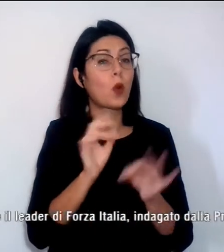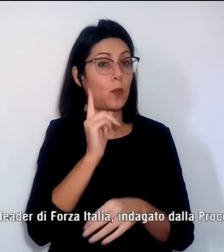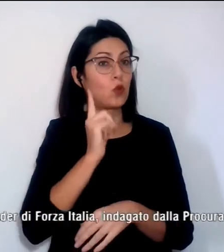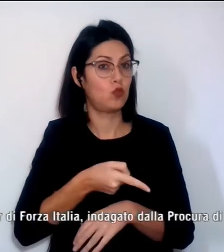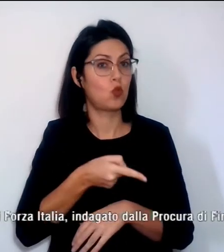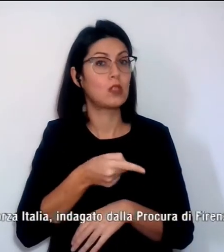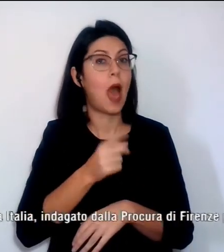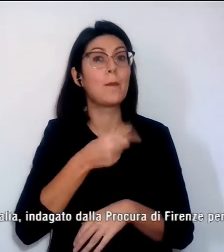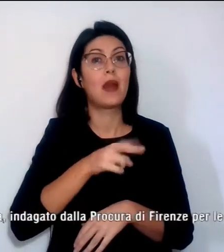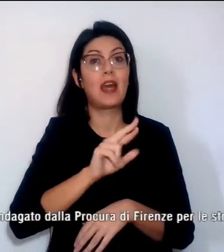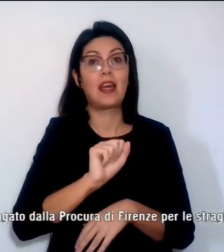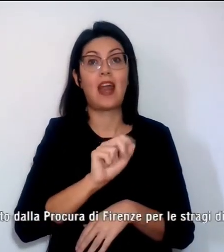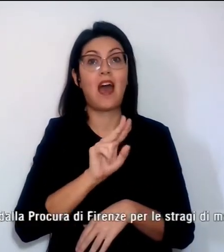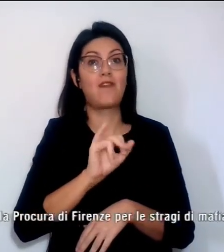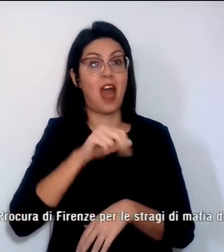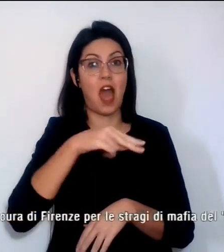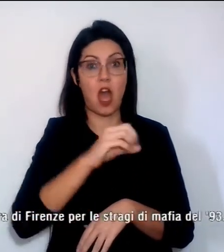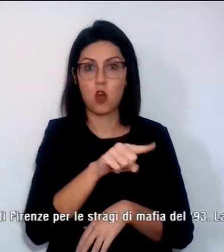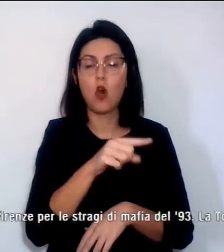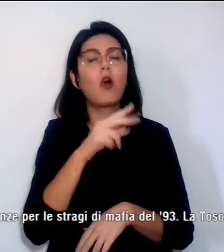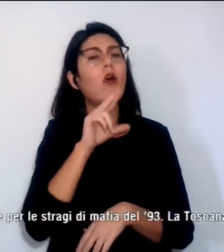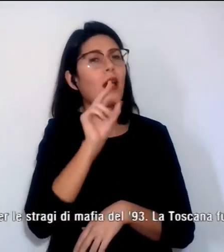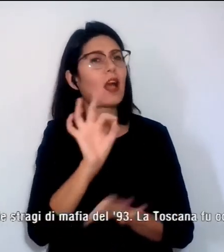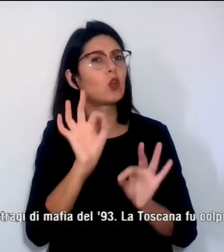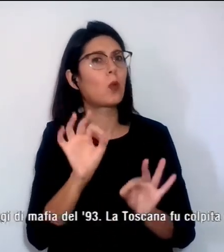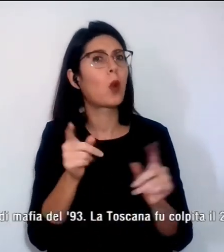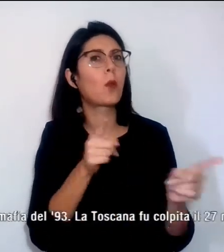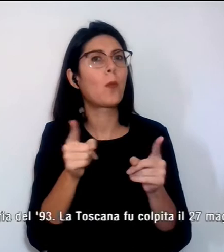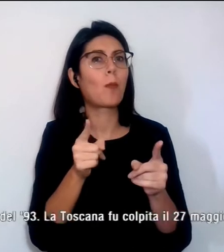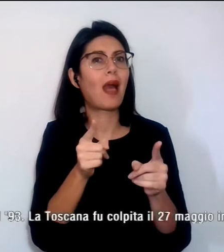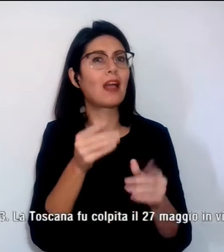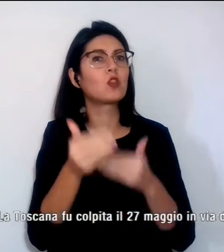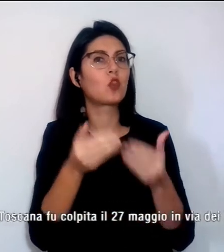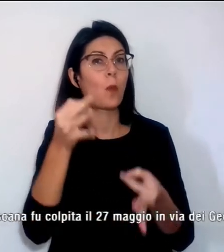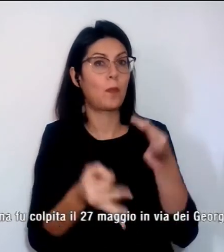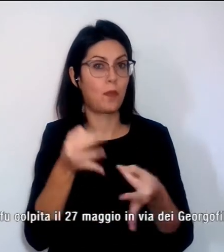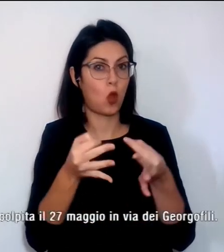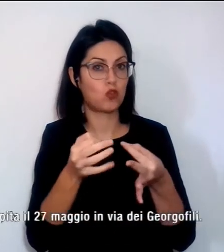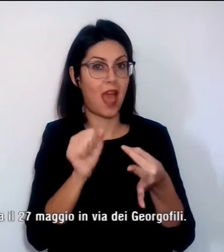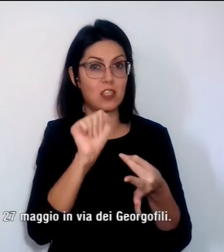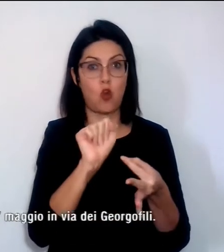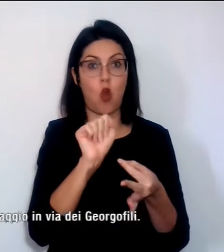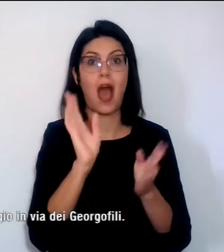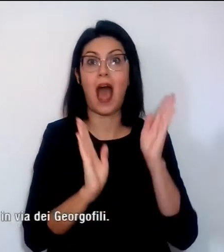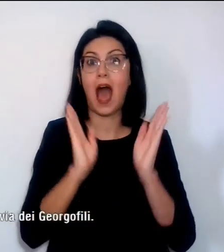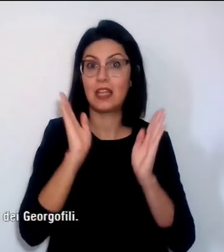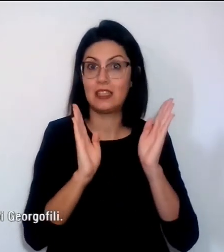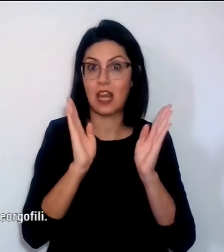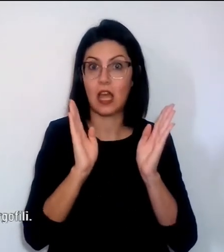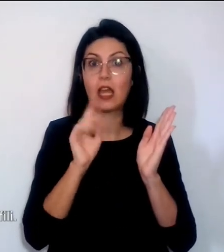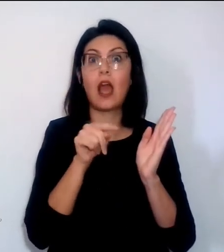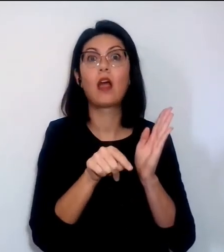Graviano avrebbe affermato durante il processo Andrangheta stragista di